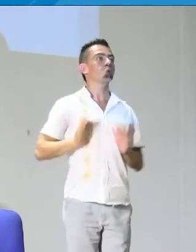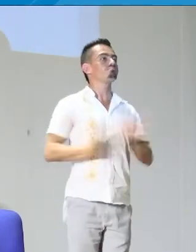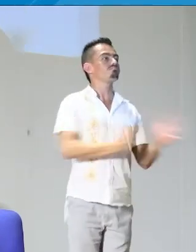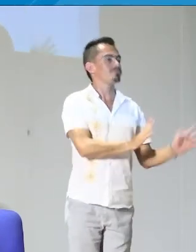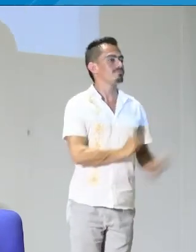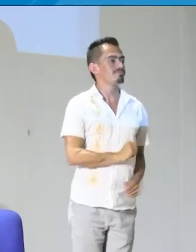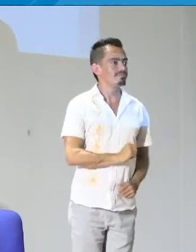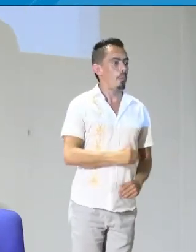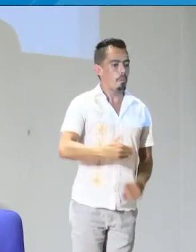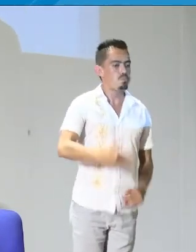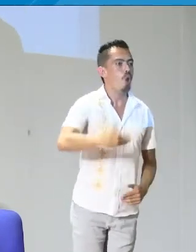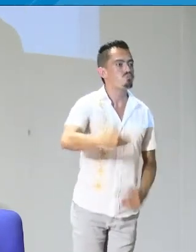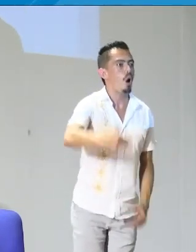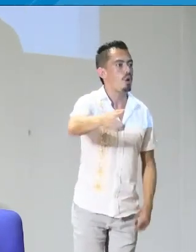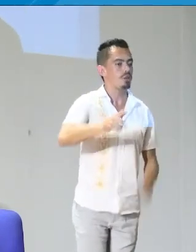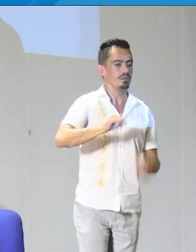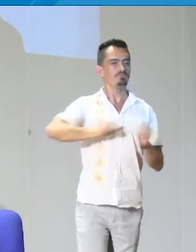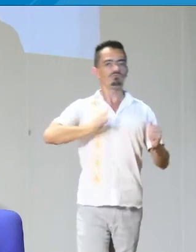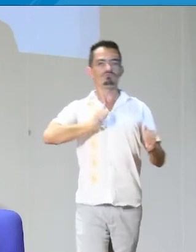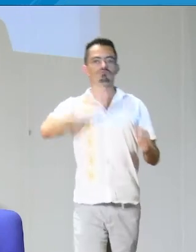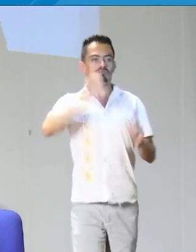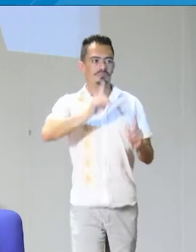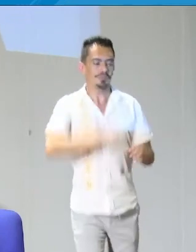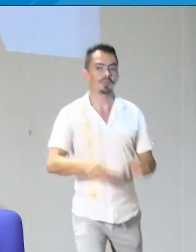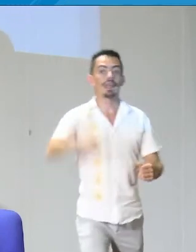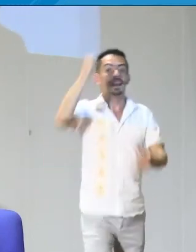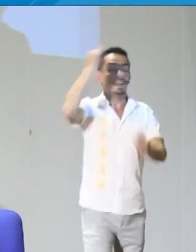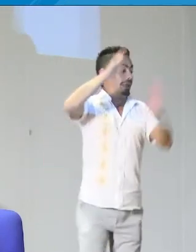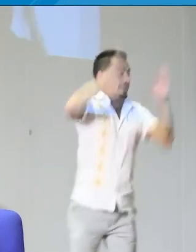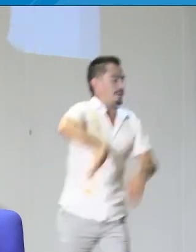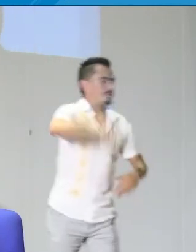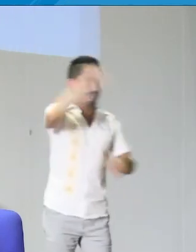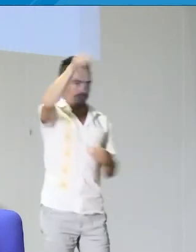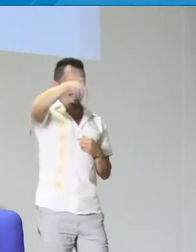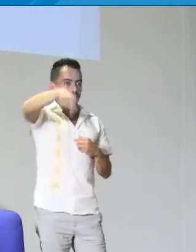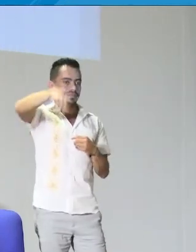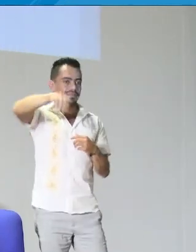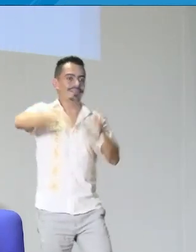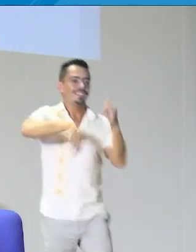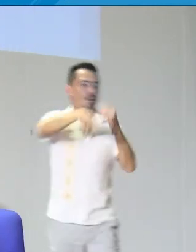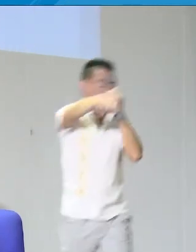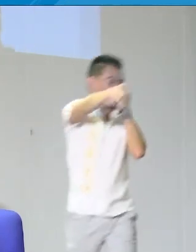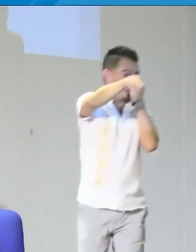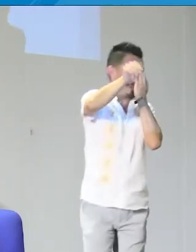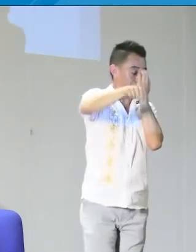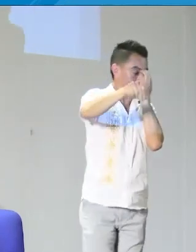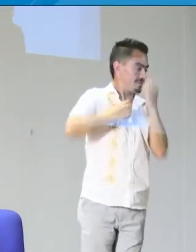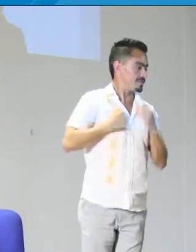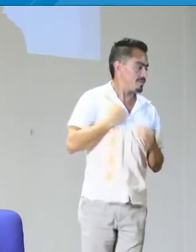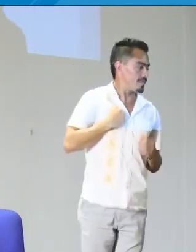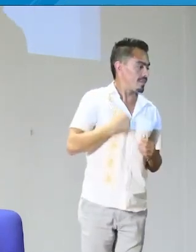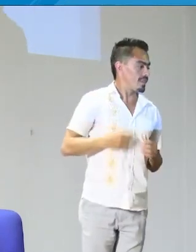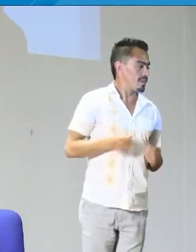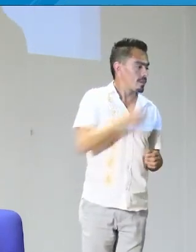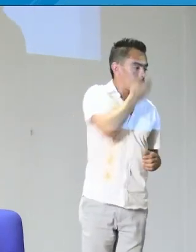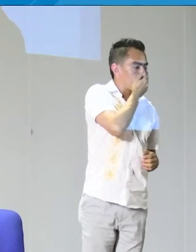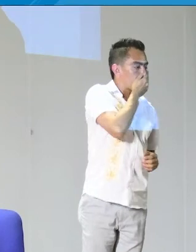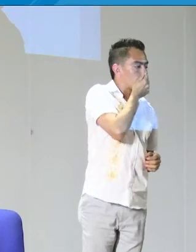tiene que ser algo mucho más fluido, ¿sí? En términos discursivos en lengua de señas y que poco a poco vaya generando esa autodeterminación.